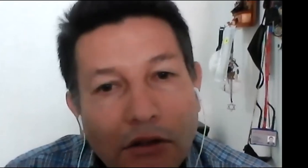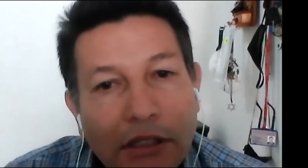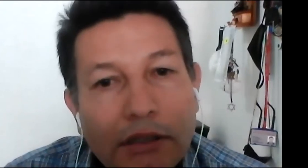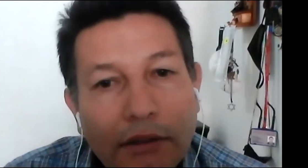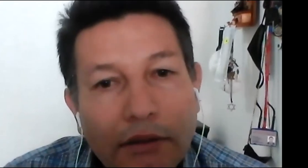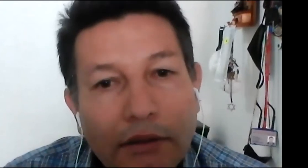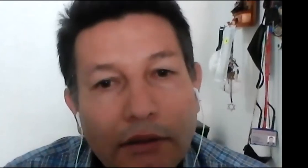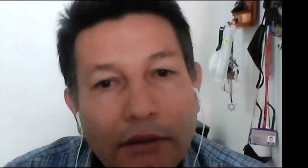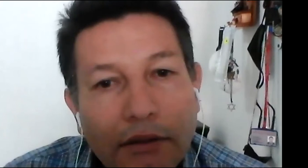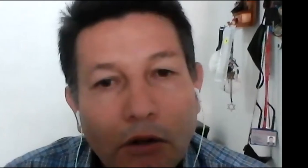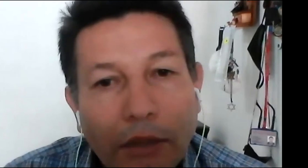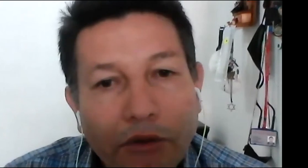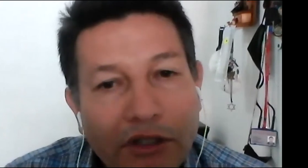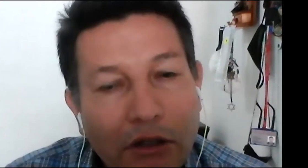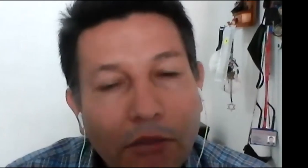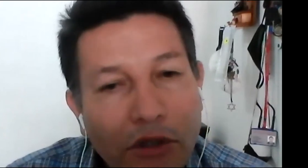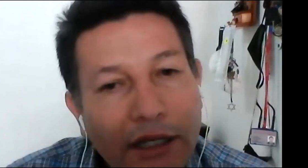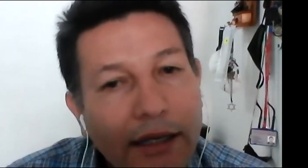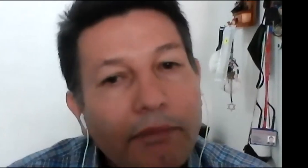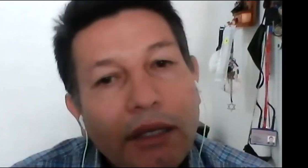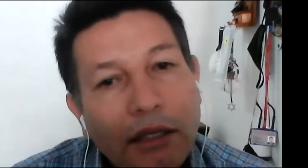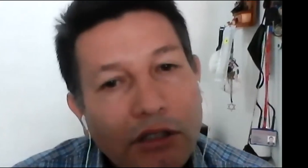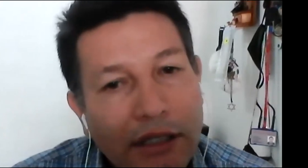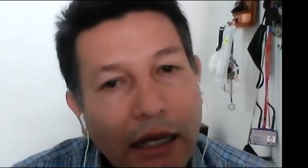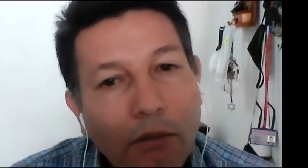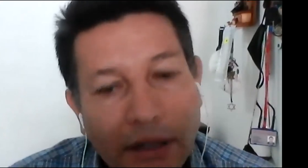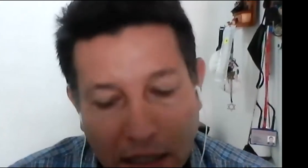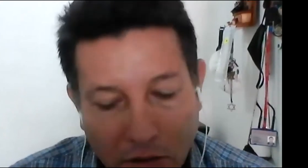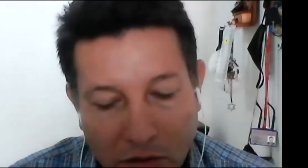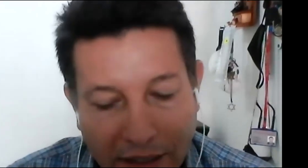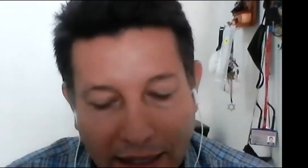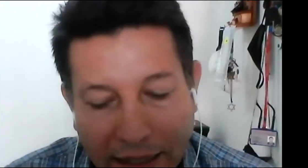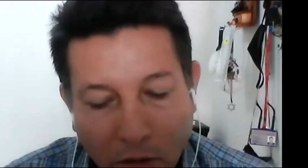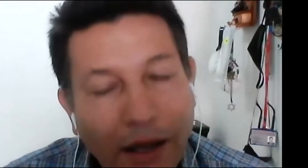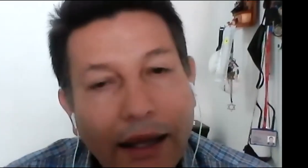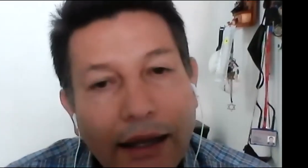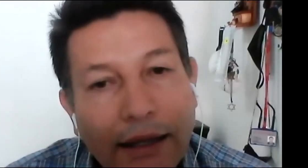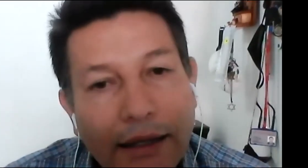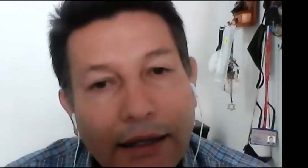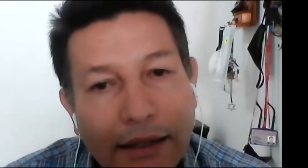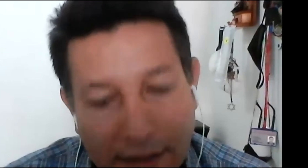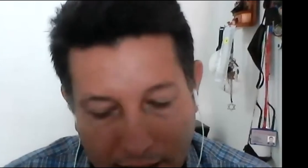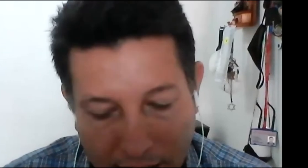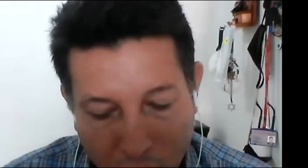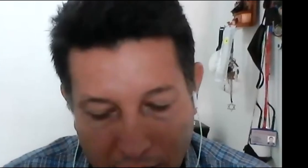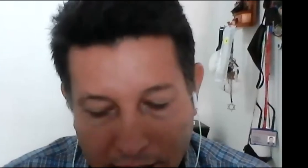Entonces, los dejo con la profesora Mónica, que nos estará comentando sobre la lengua, el lenguaje,